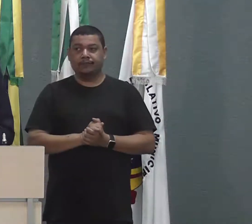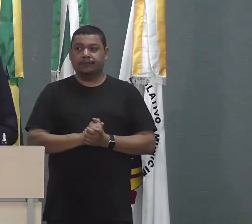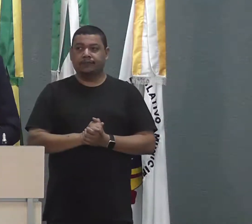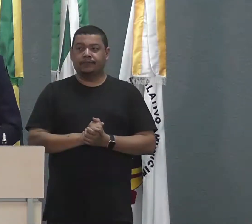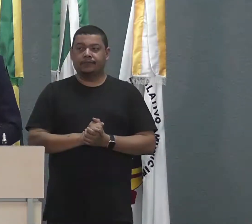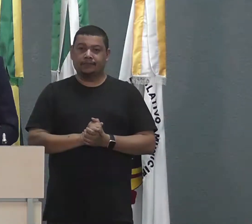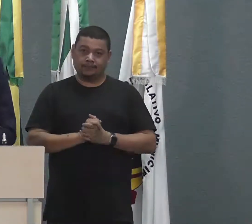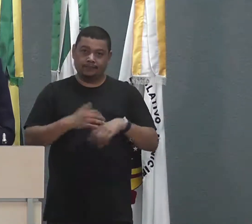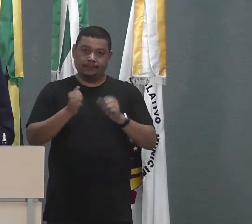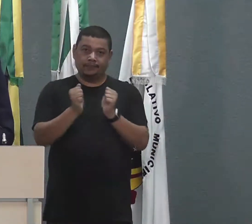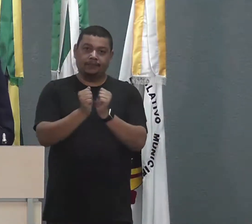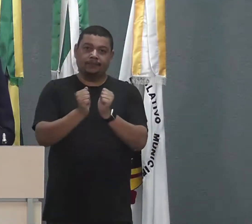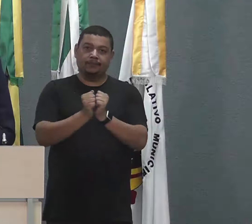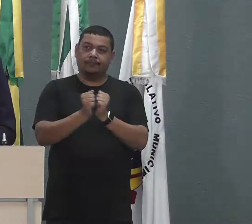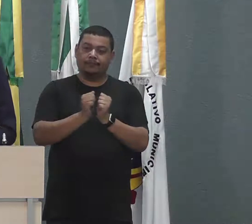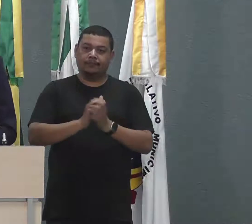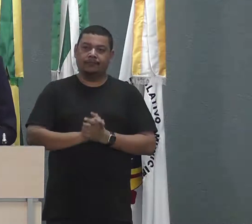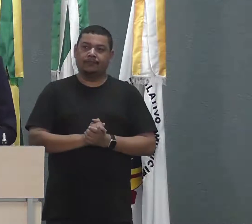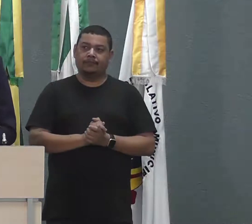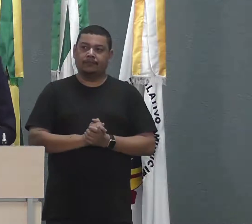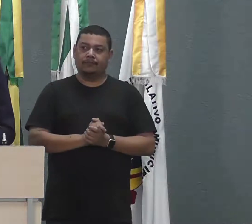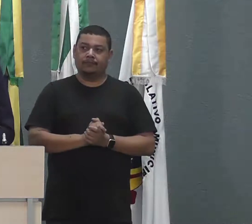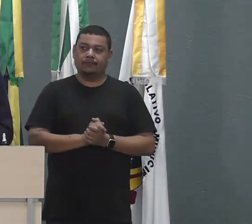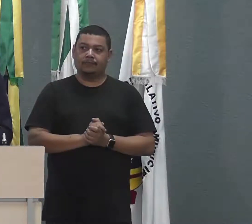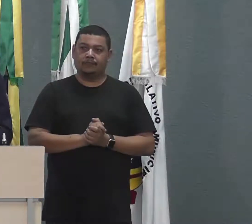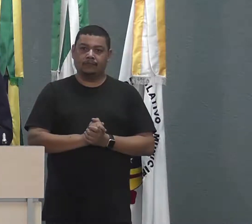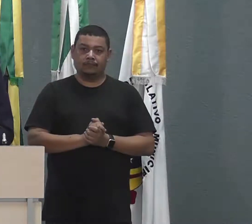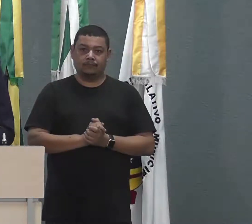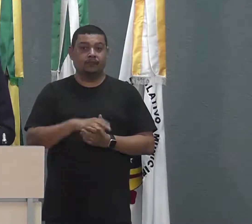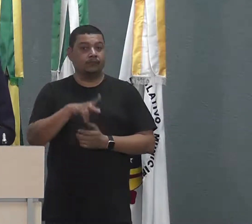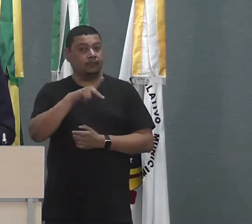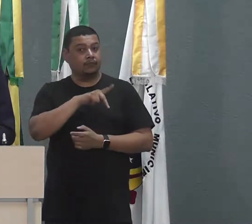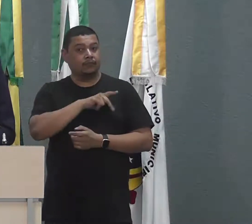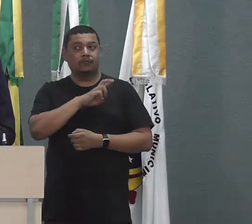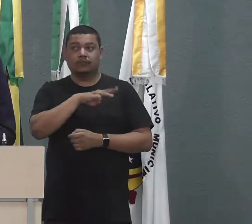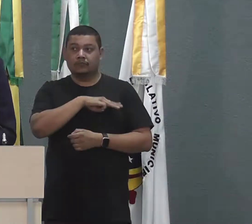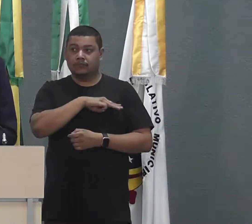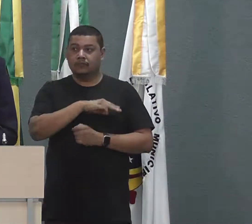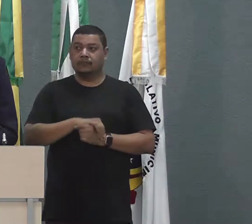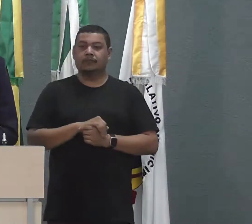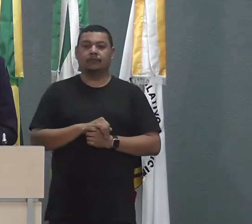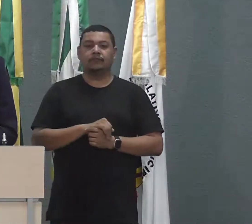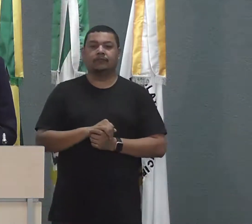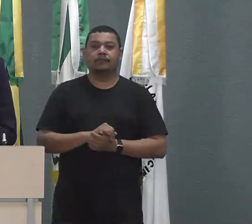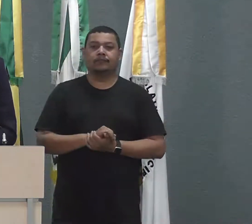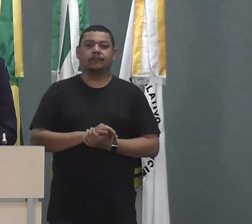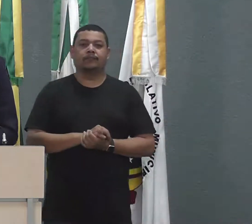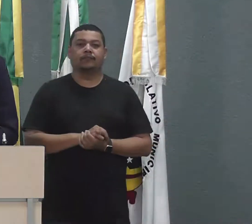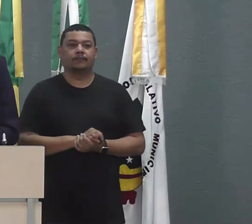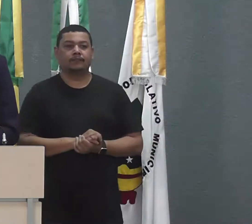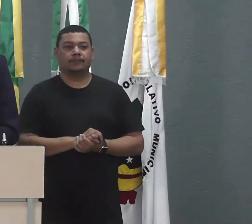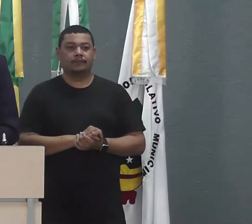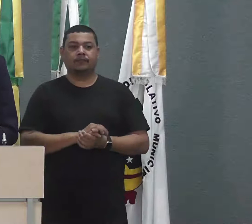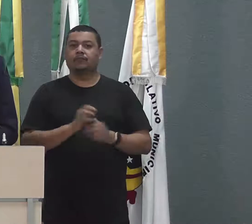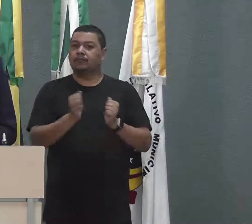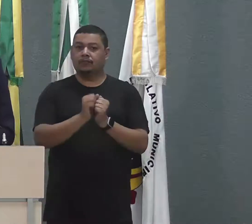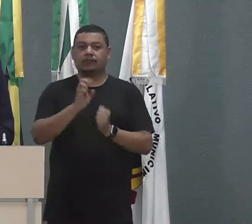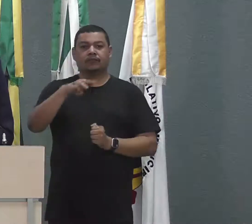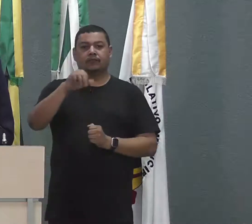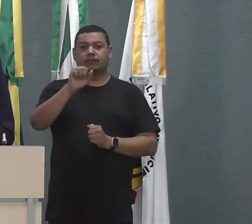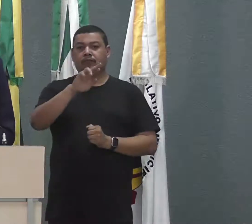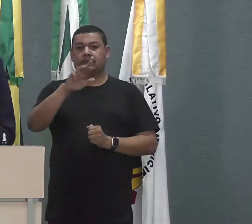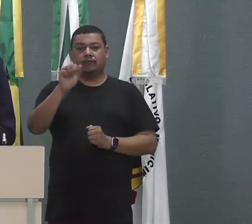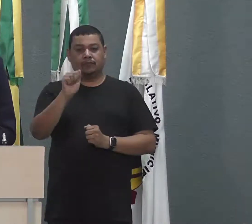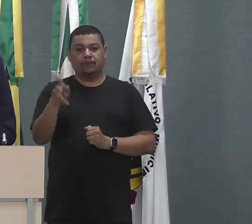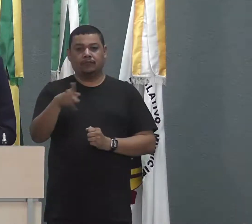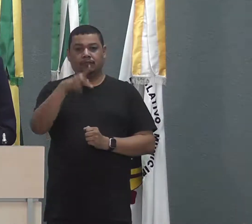juntamente com a patrulha da Polícia Militar Maria da Penha, juntamente com a patrulha